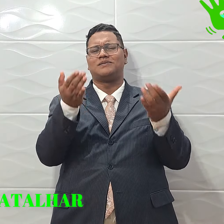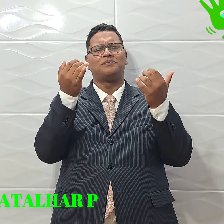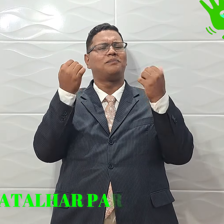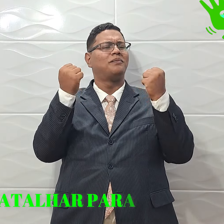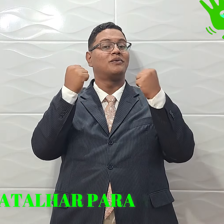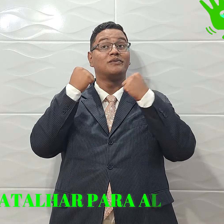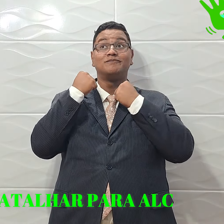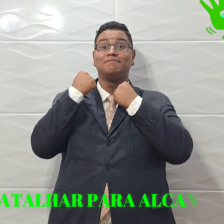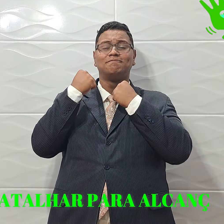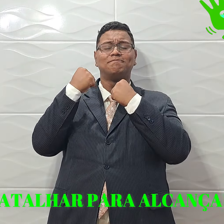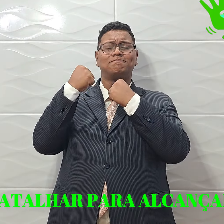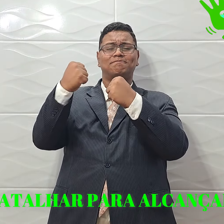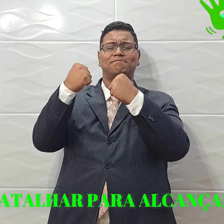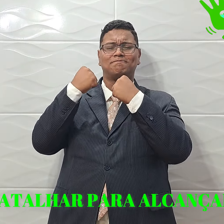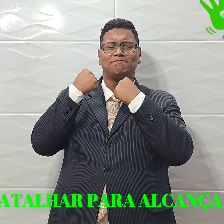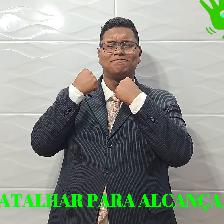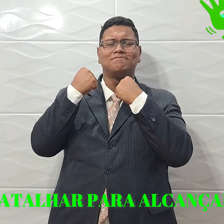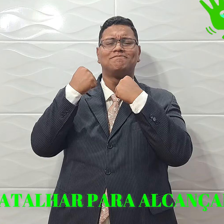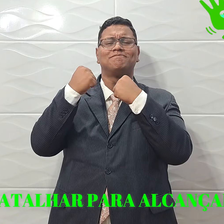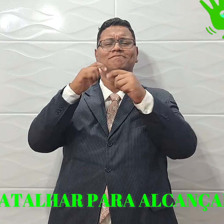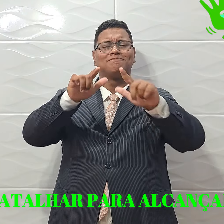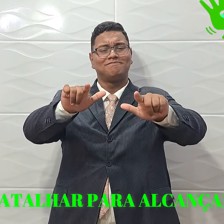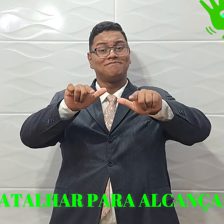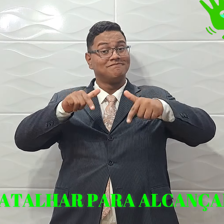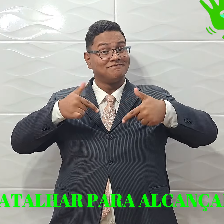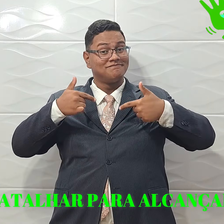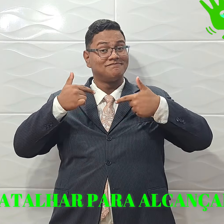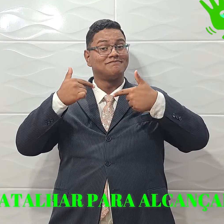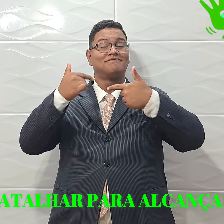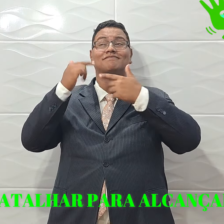Vamos batalhar para